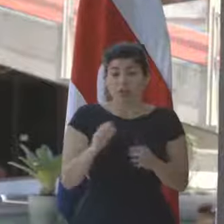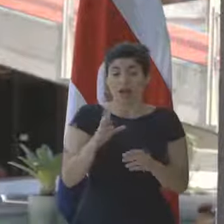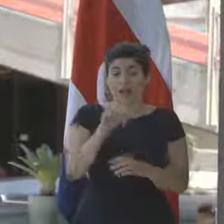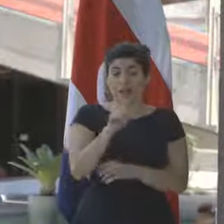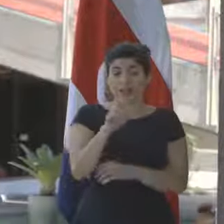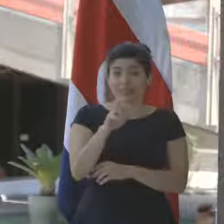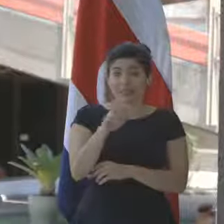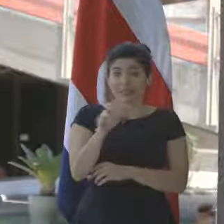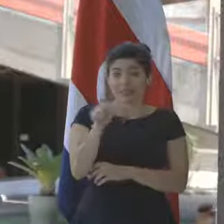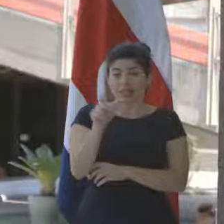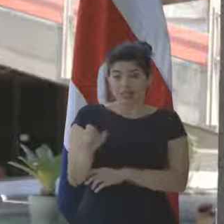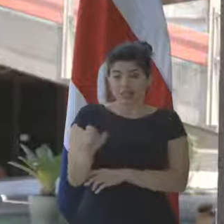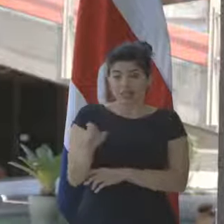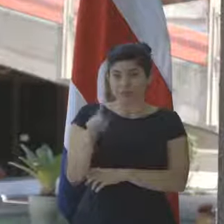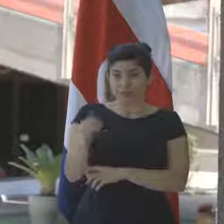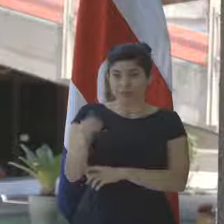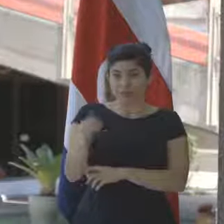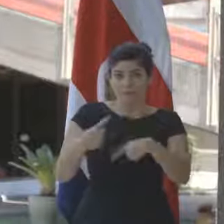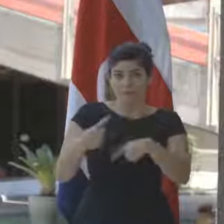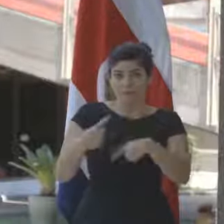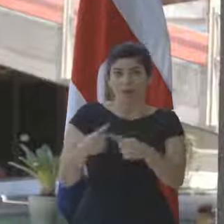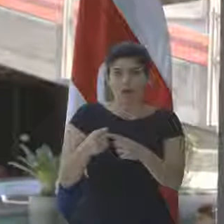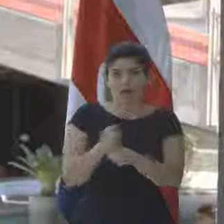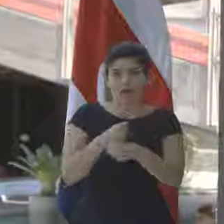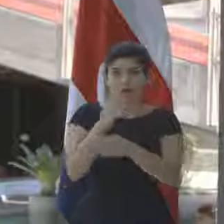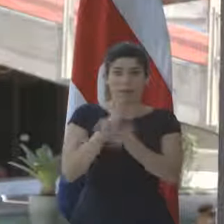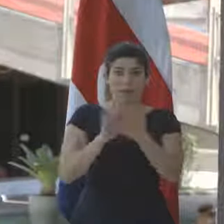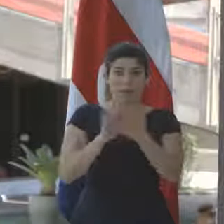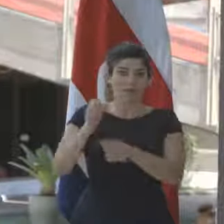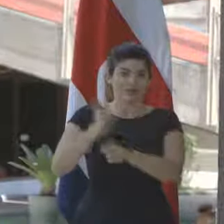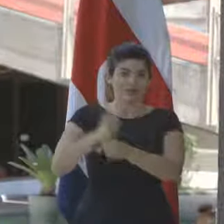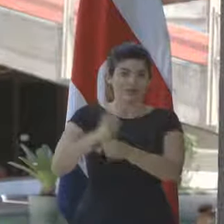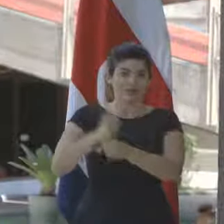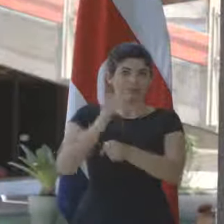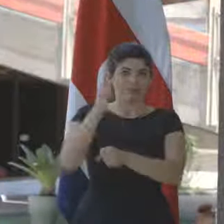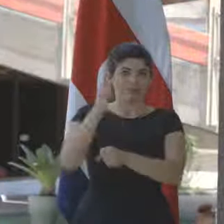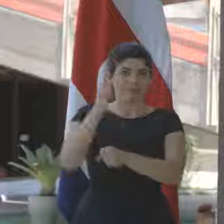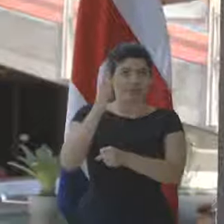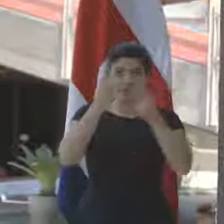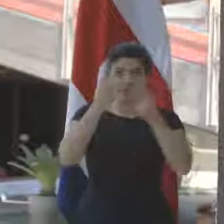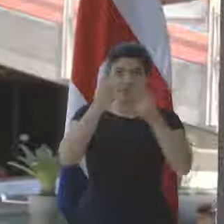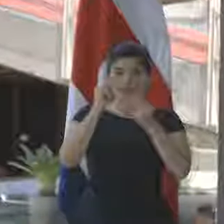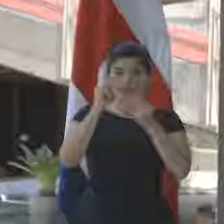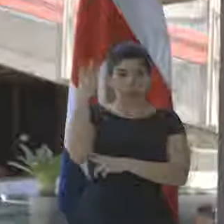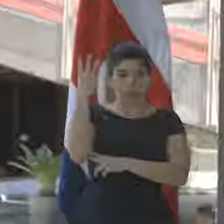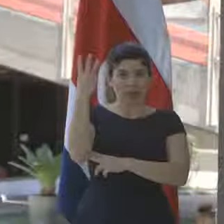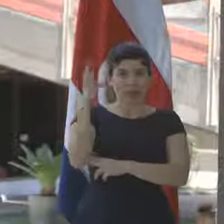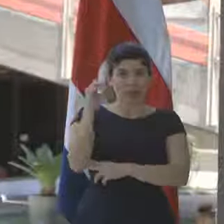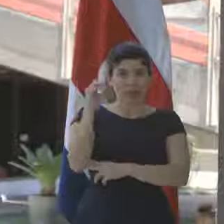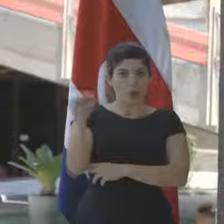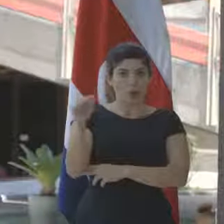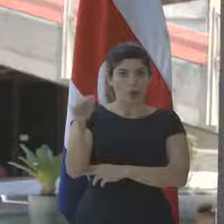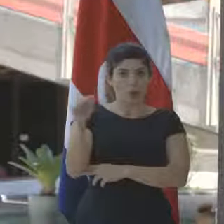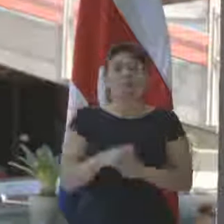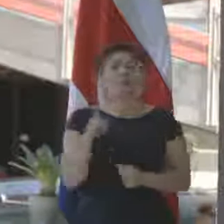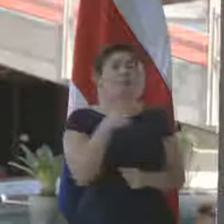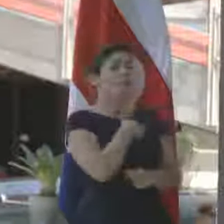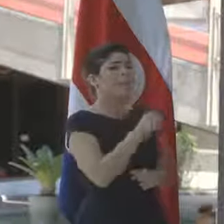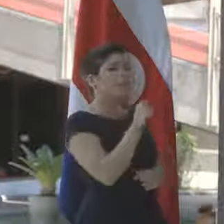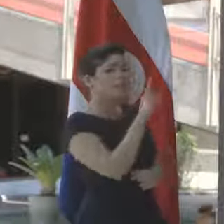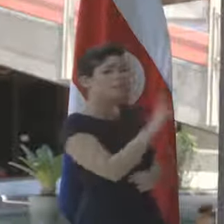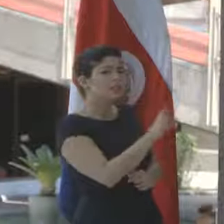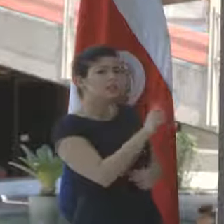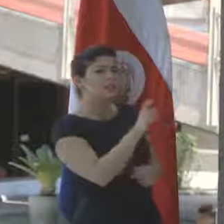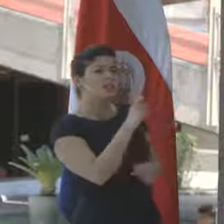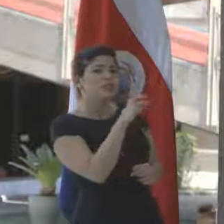Canciller está haciendo como parte de su ejercicio en su visita a Washington en la OEA. Presidente, disculpen, nada más